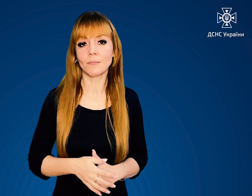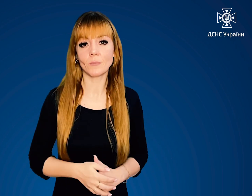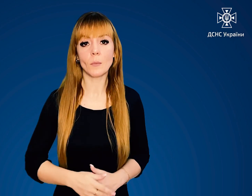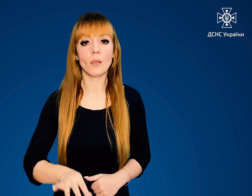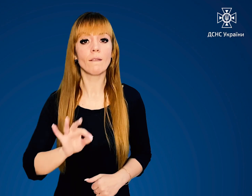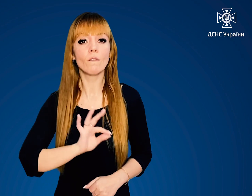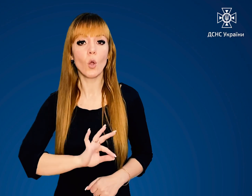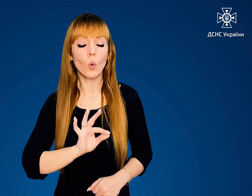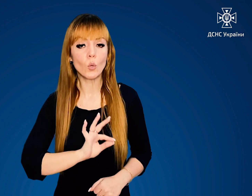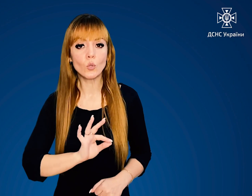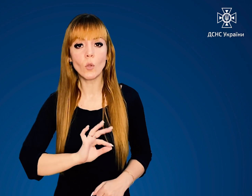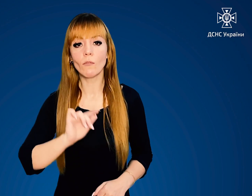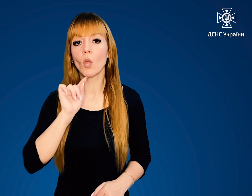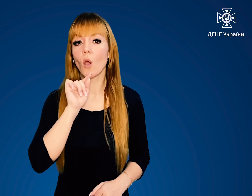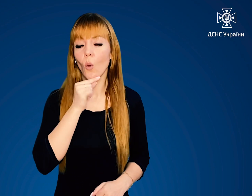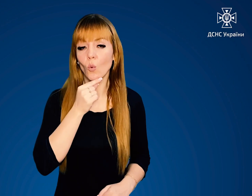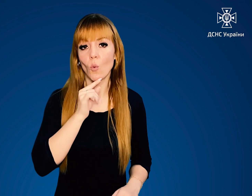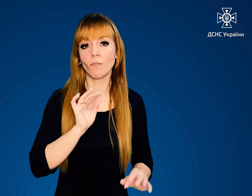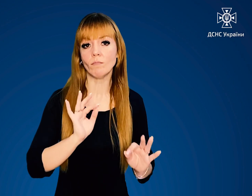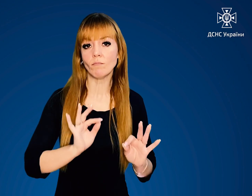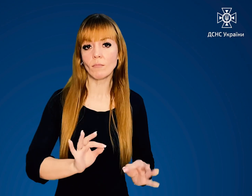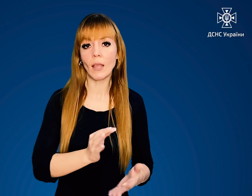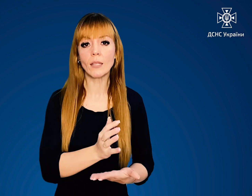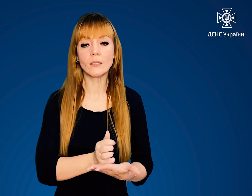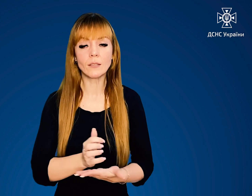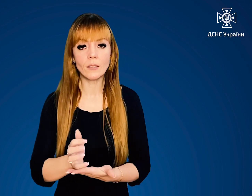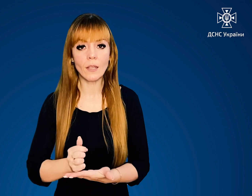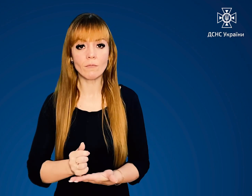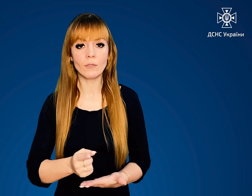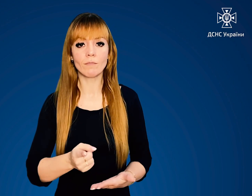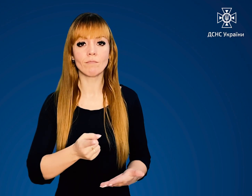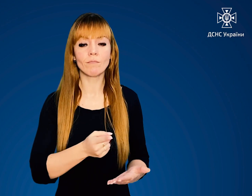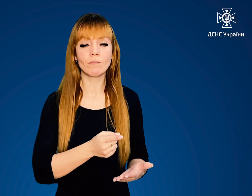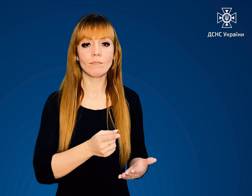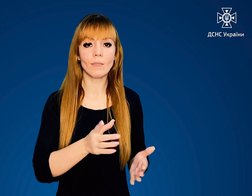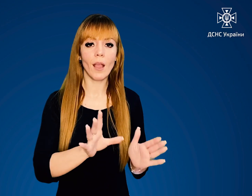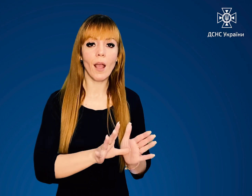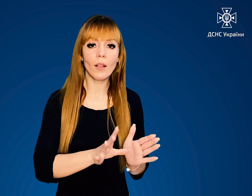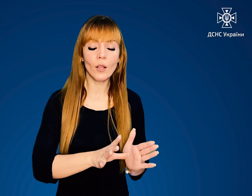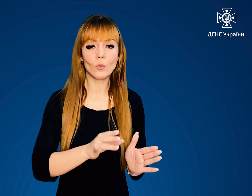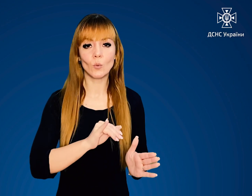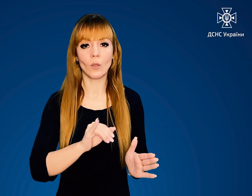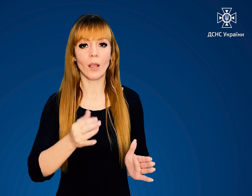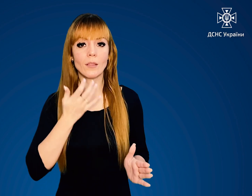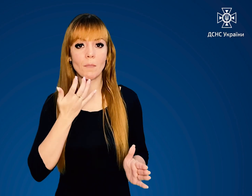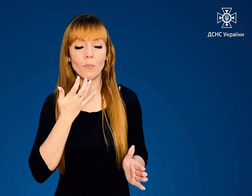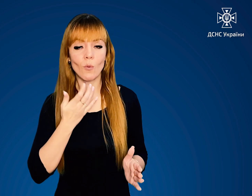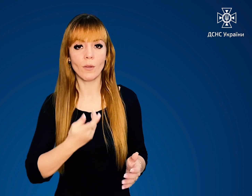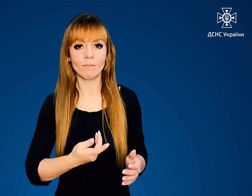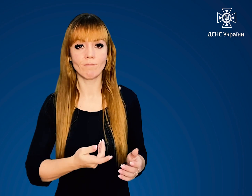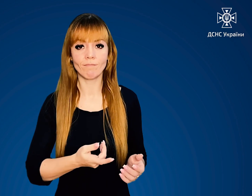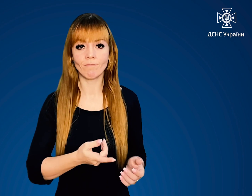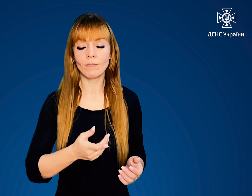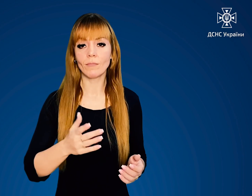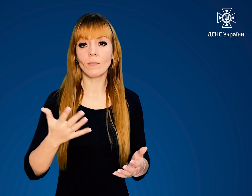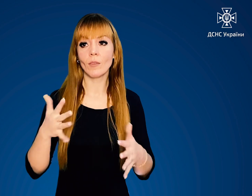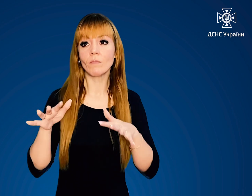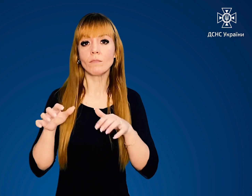Використовуйте економно резервні джерела електроживлення та тепла У